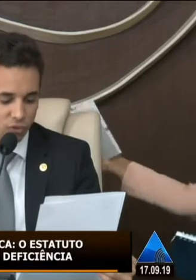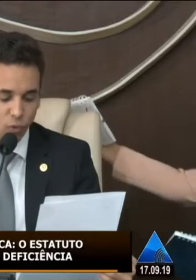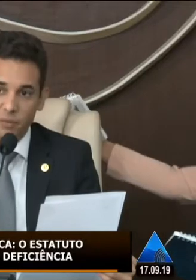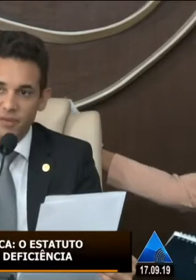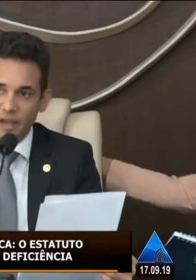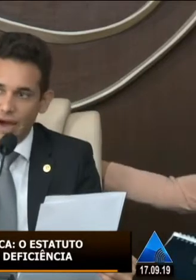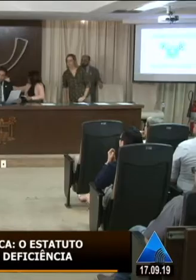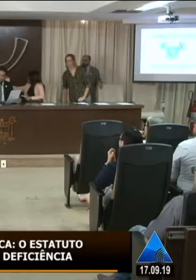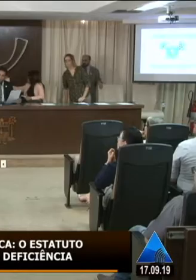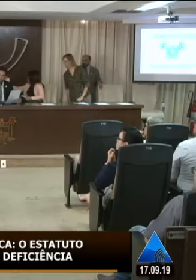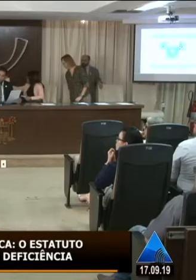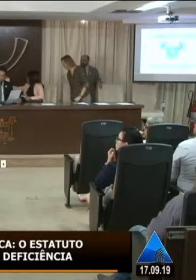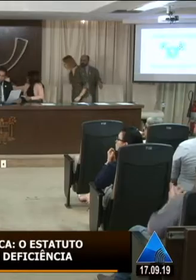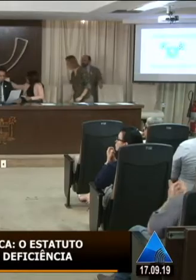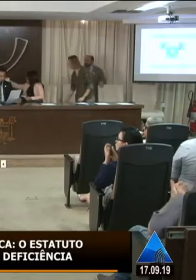Décio Gomes Santiago.